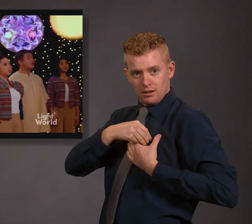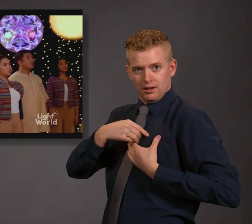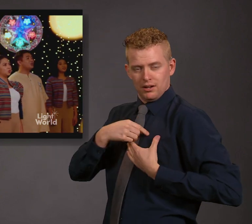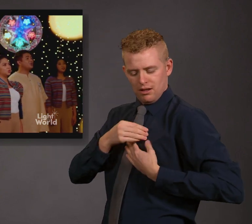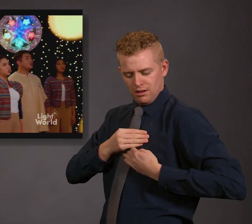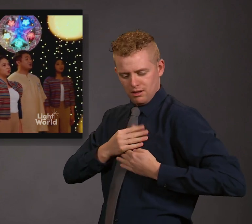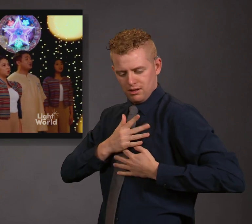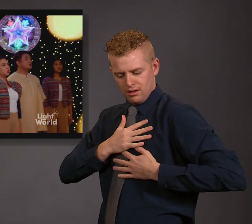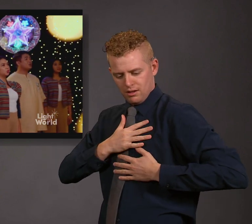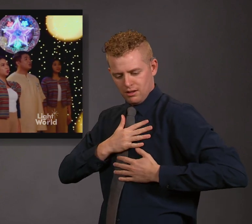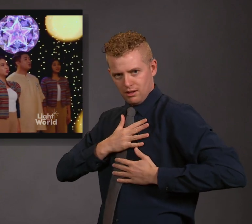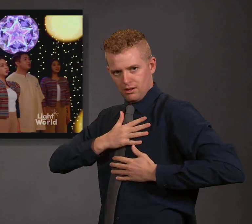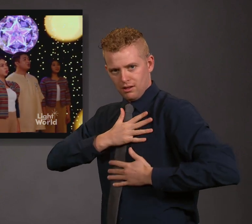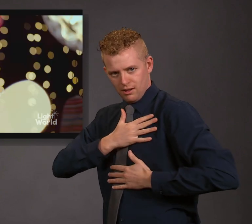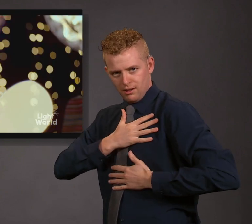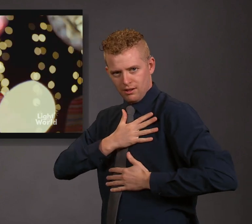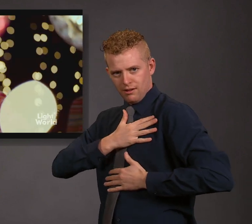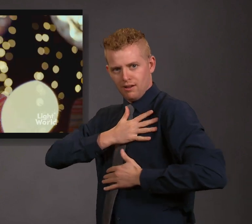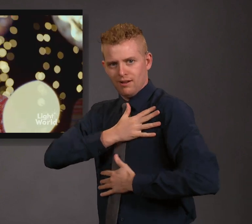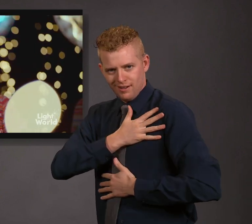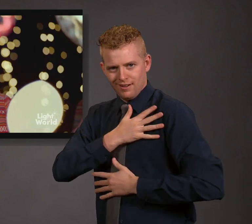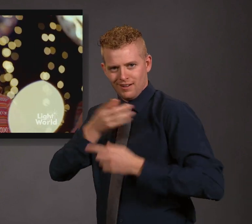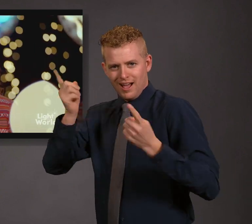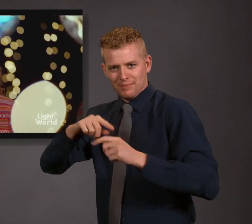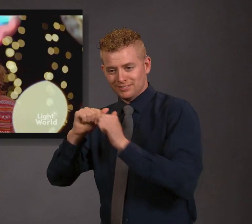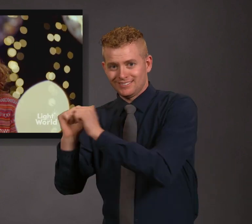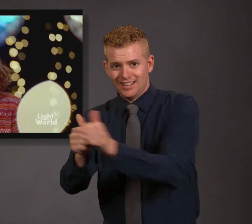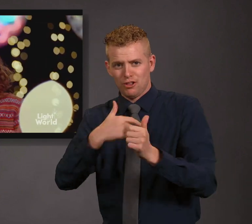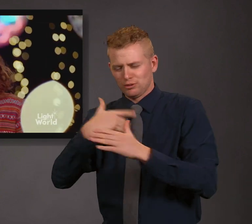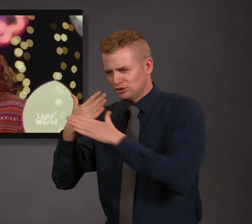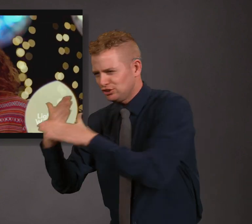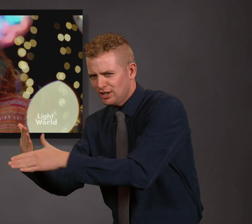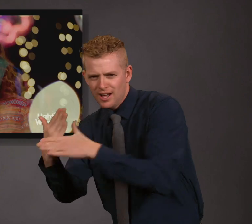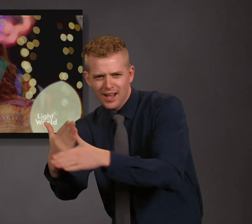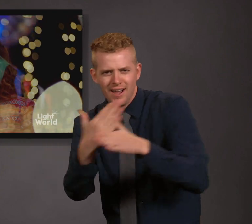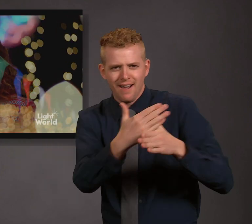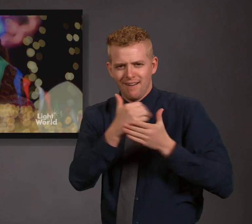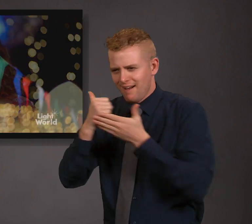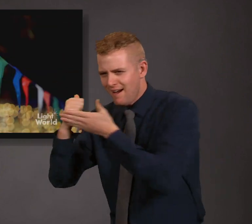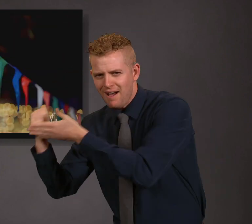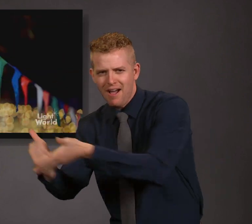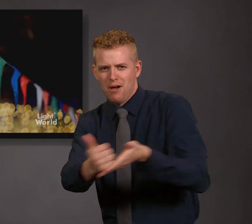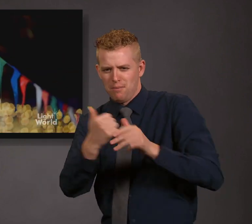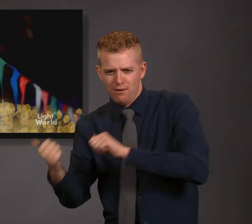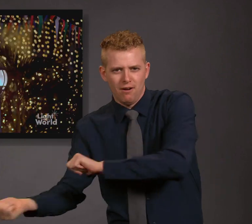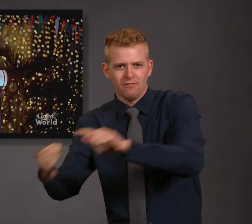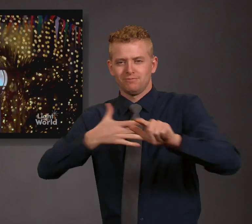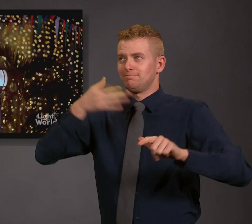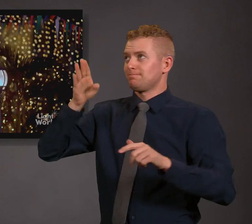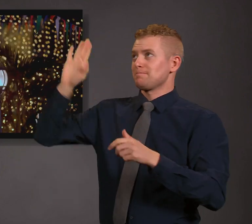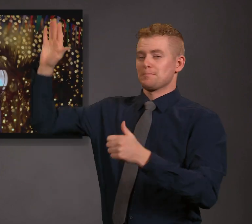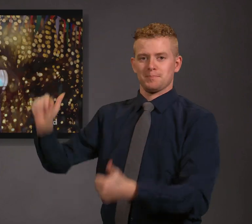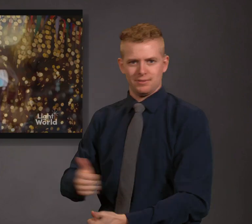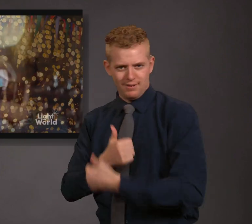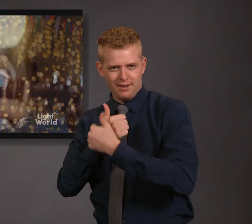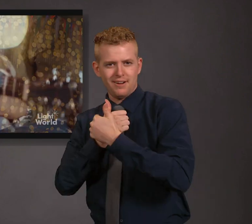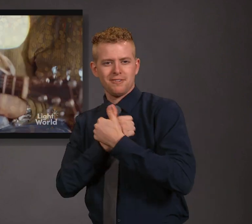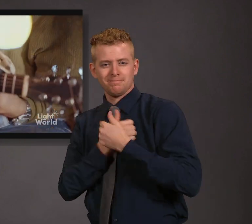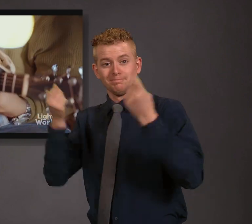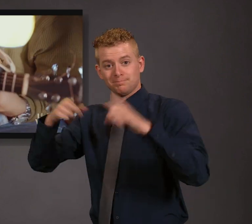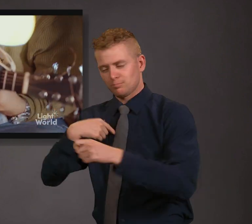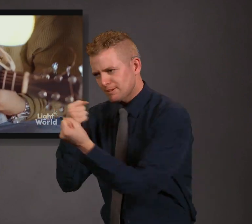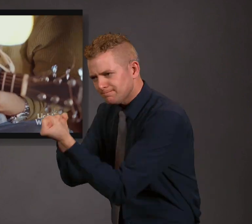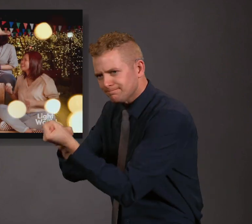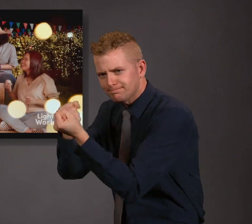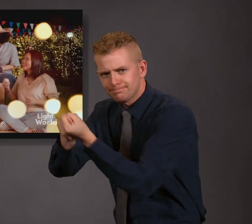magkakasamang Ibahagin, iparamdang pag-ibig niya Sa